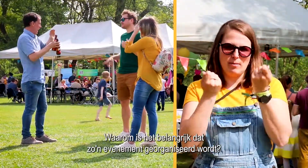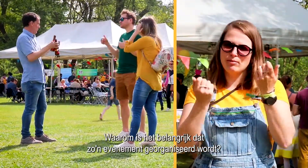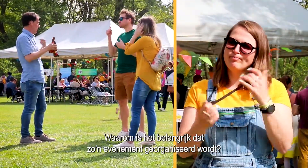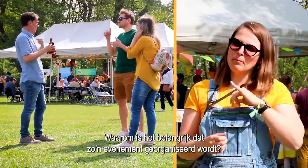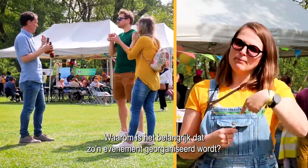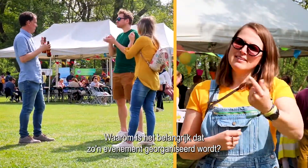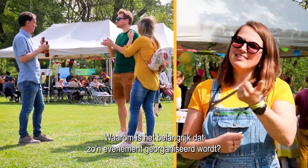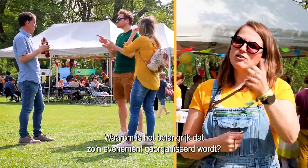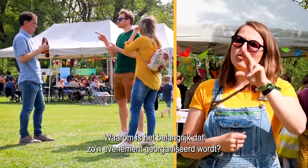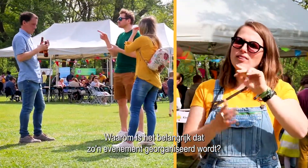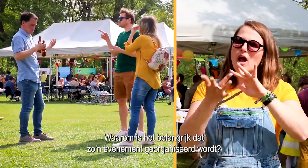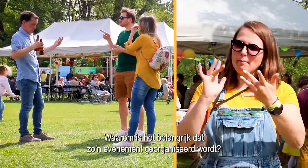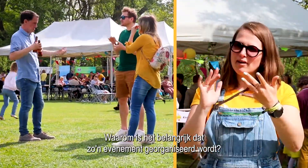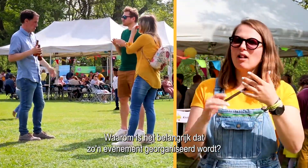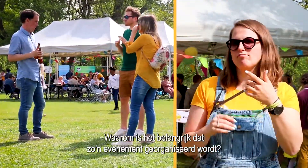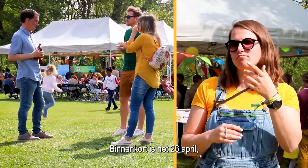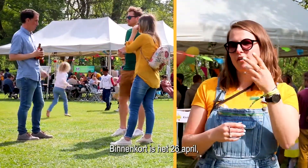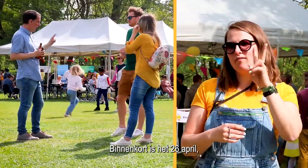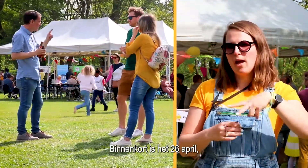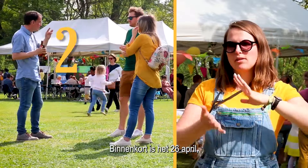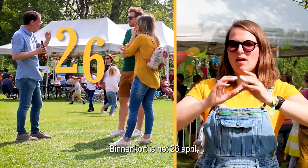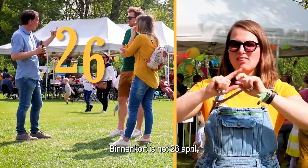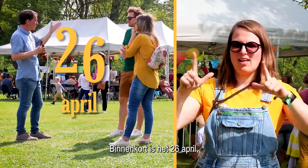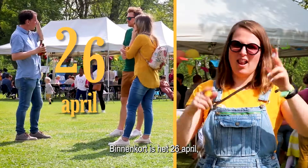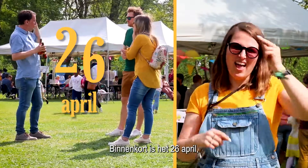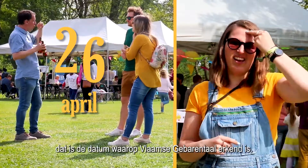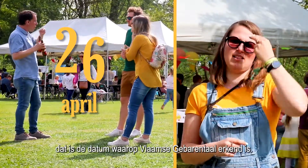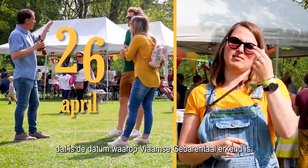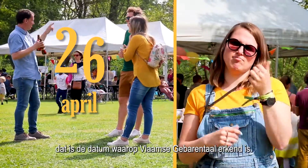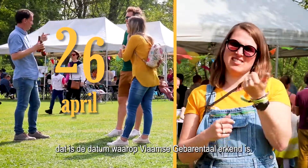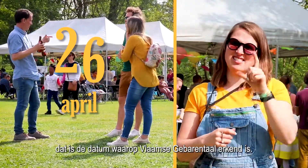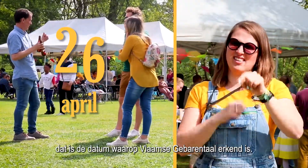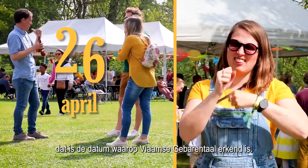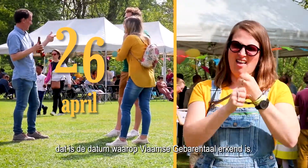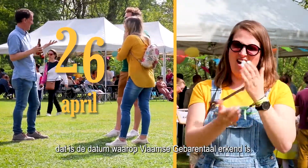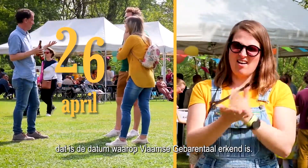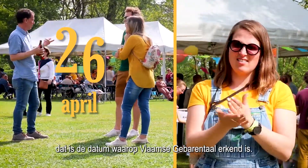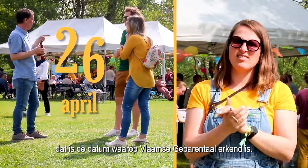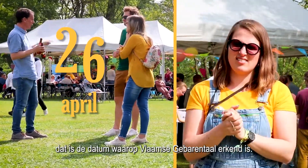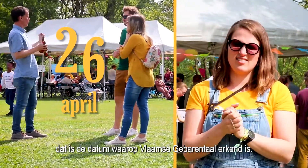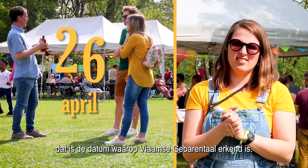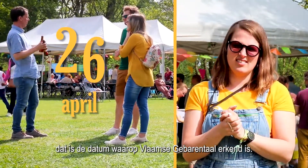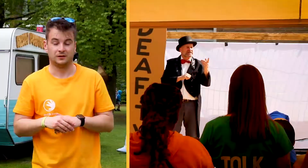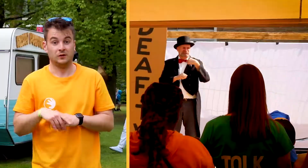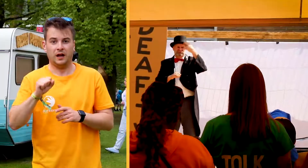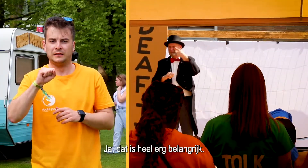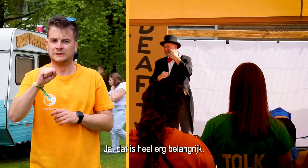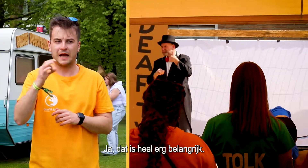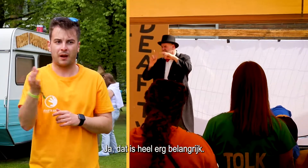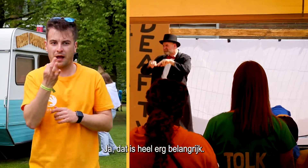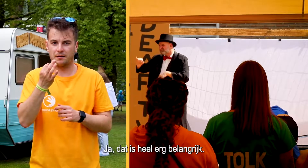Waarom is het belangrijk dat zo'n evenement georganiseerd wordt? Binnenkort is het 26 april en dat is de datum waarop dat Vlaamse gebarentaal erkend is.